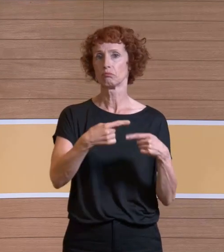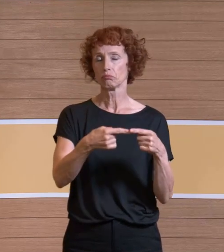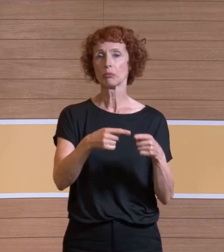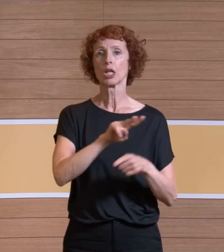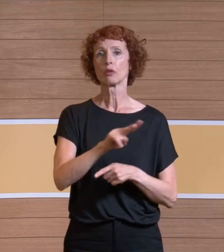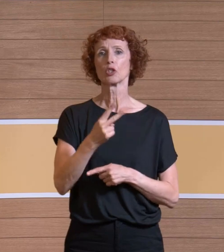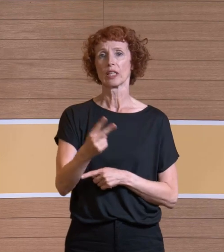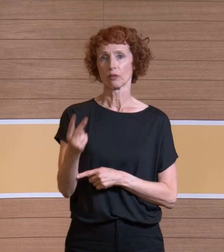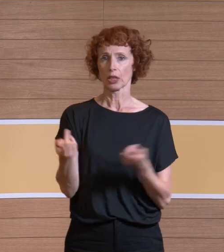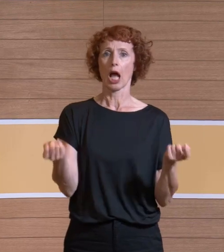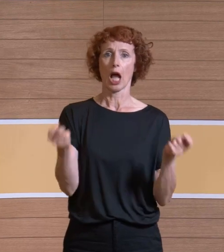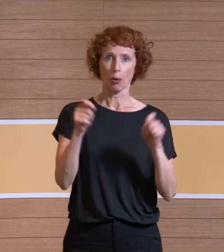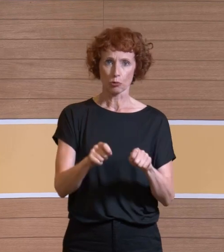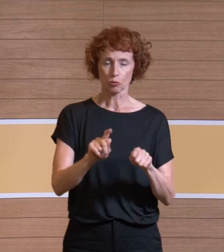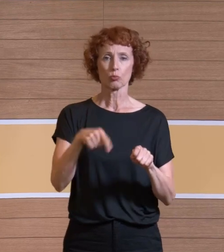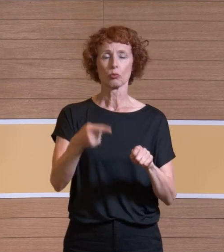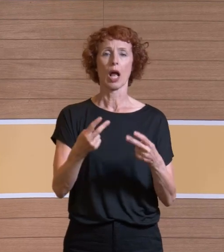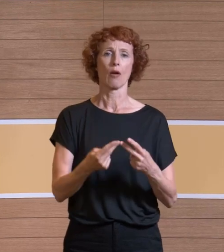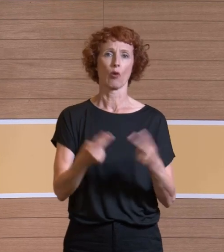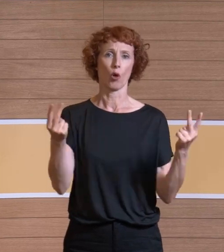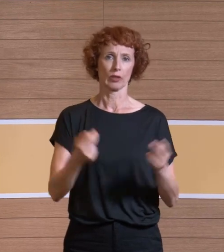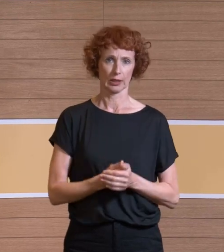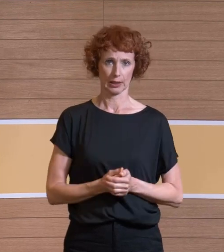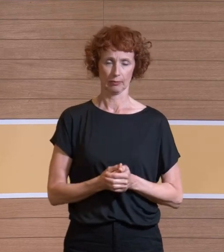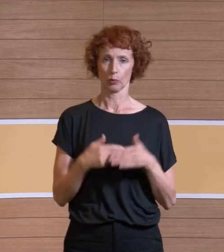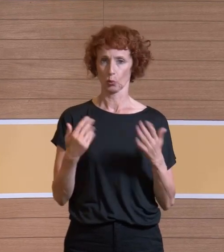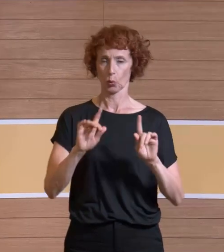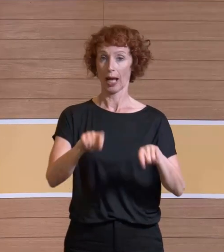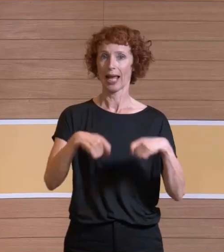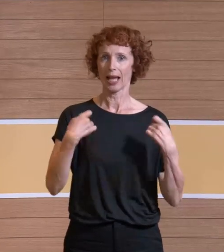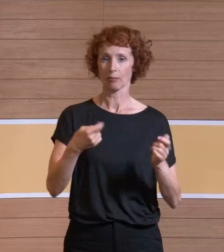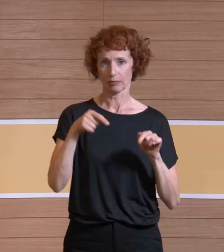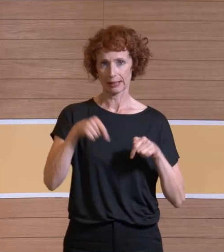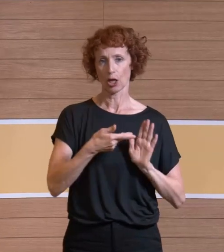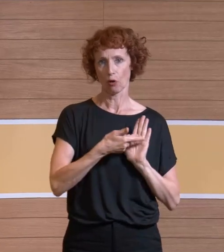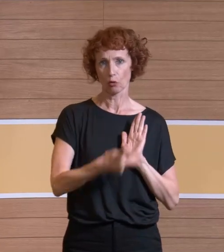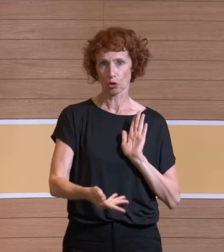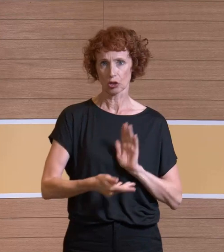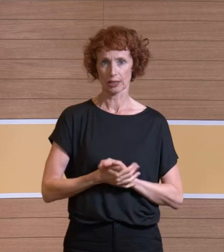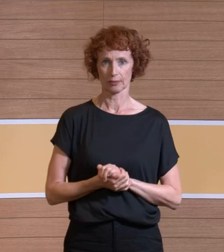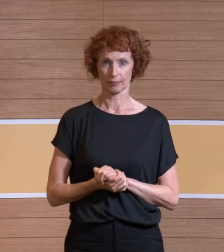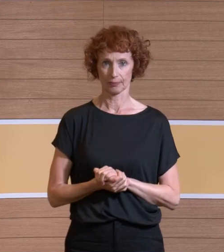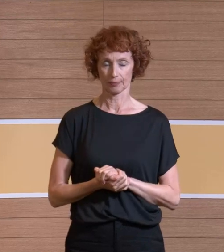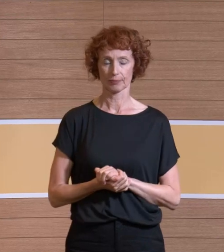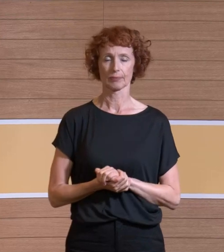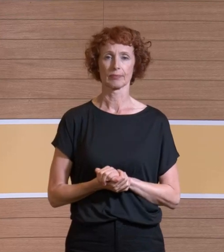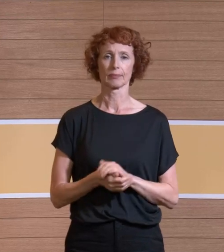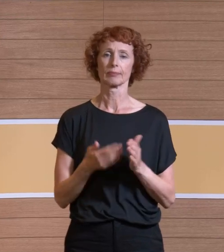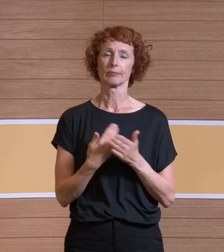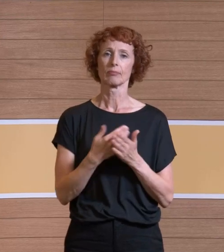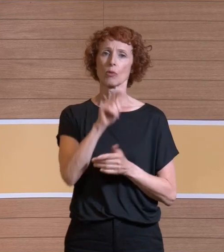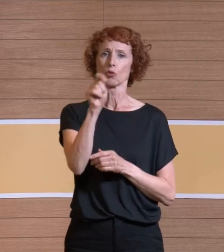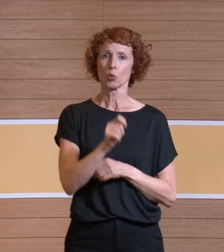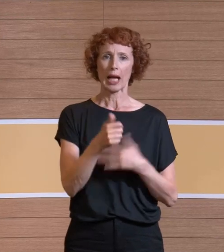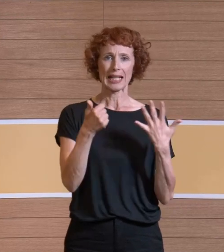und publiziert. Die Ergebnisse daraus stelle ich Ihnen einmal kurz vor. Also zunächst haben wir in diese Studie